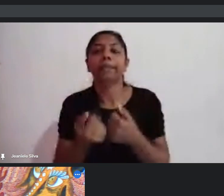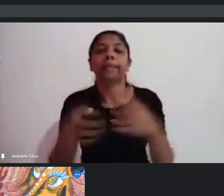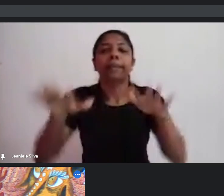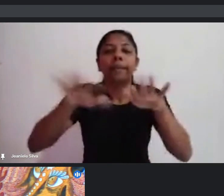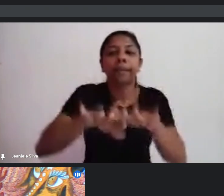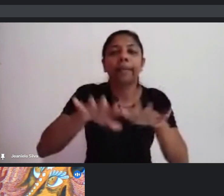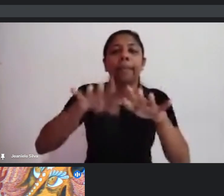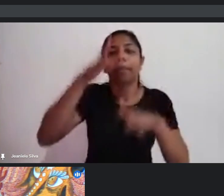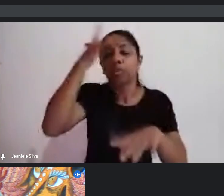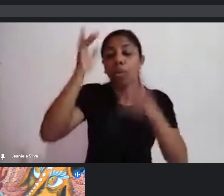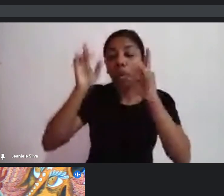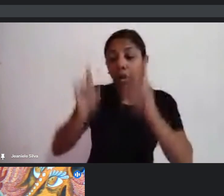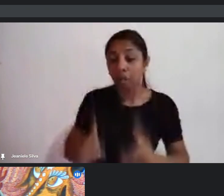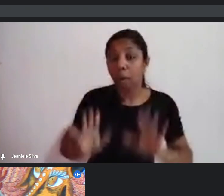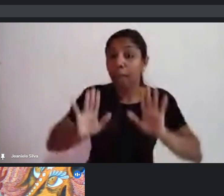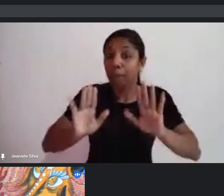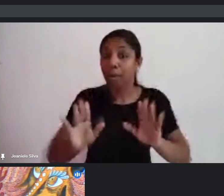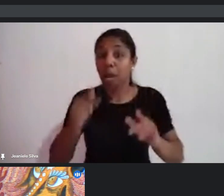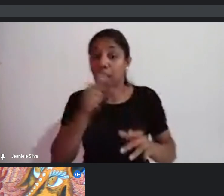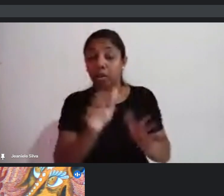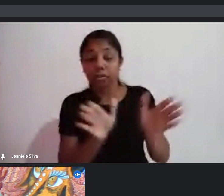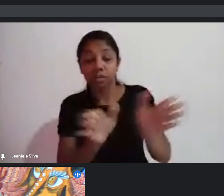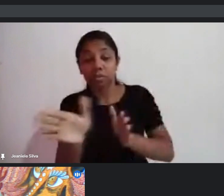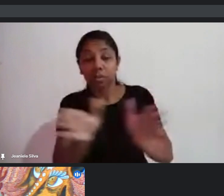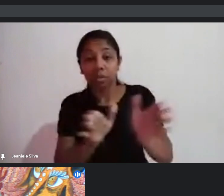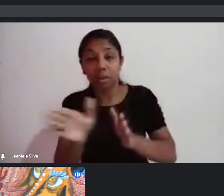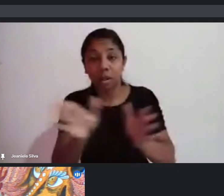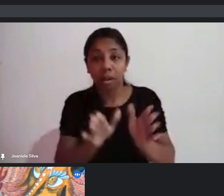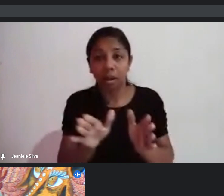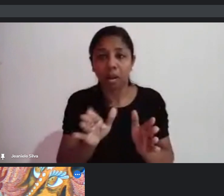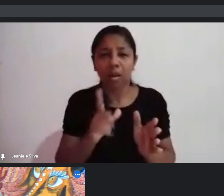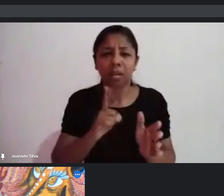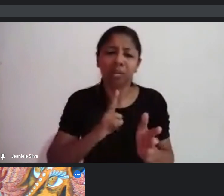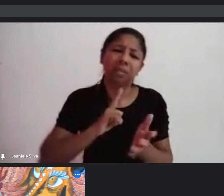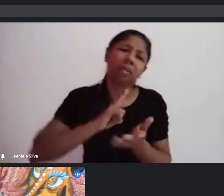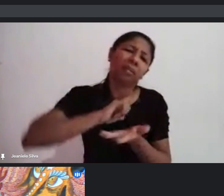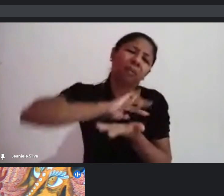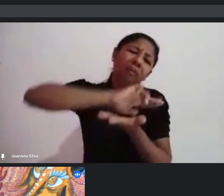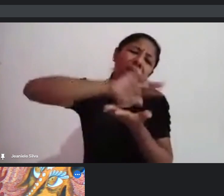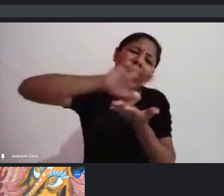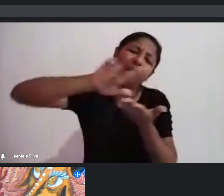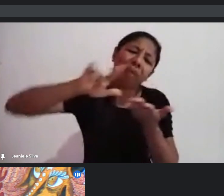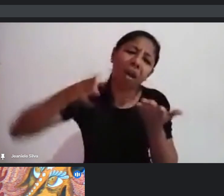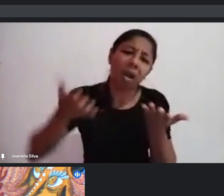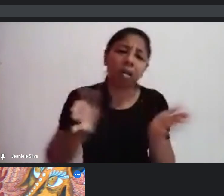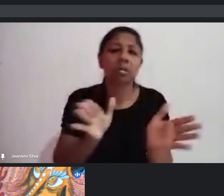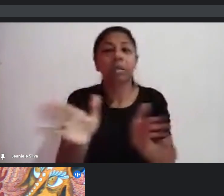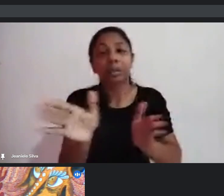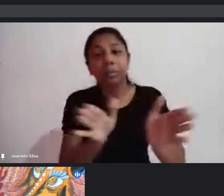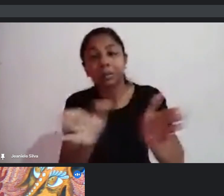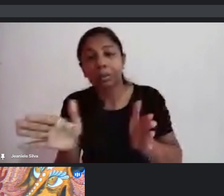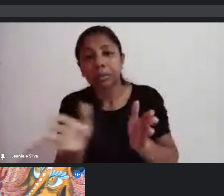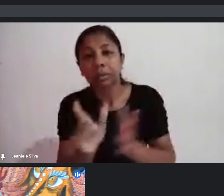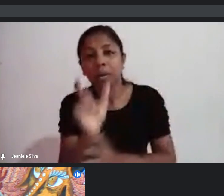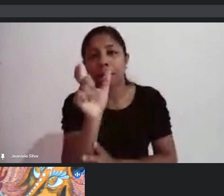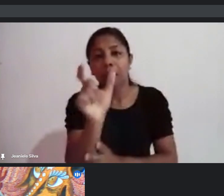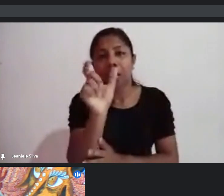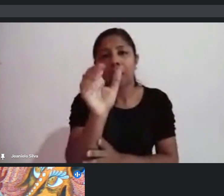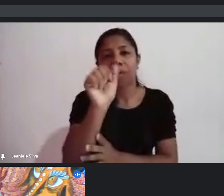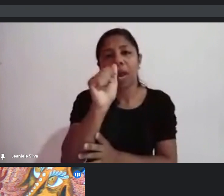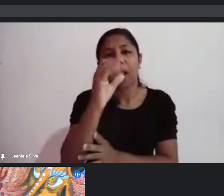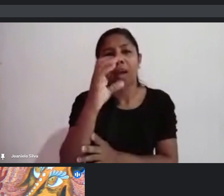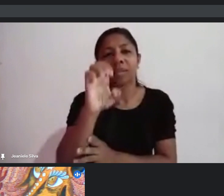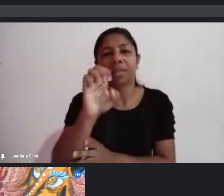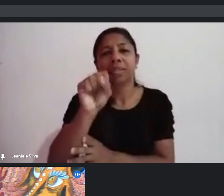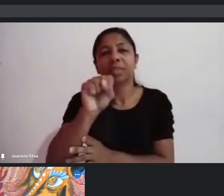isso. E nesse caso, acessibilidade, a gente entende de muitas formas a palavra acessível. A palavra acessível pode ser interpretada para